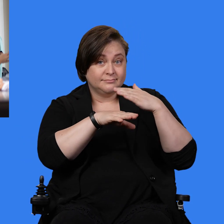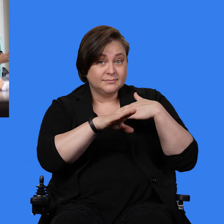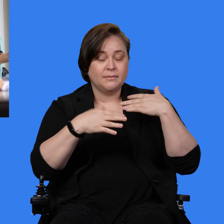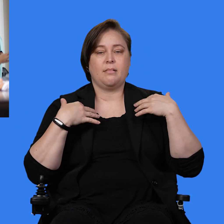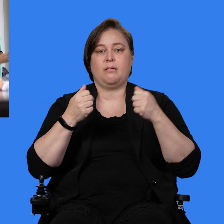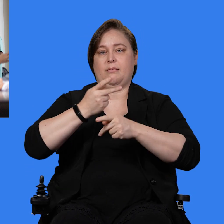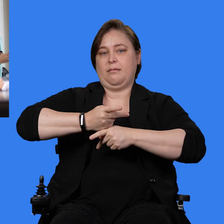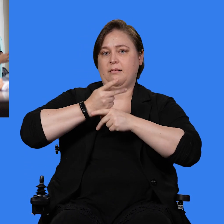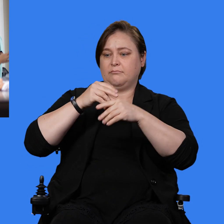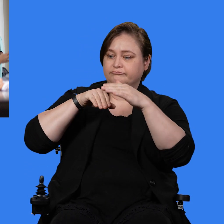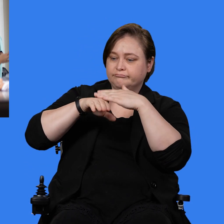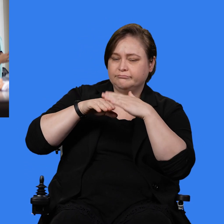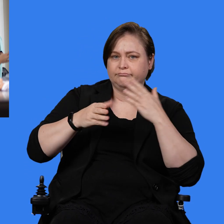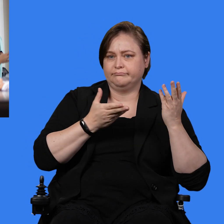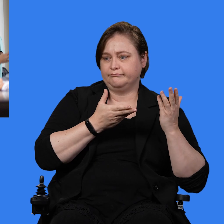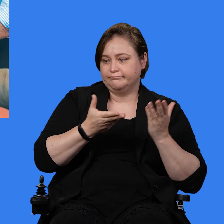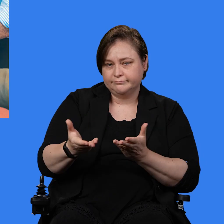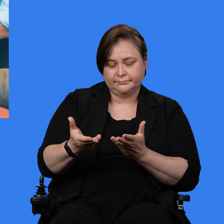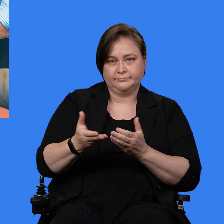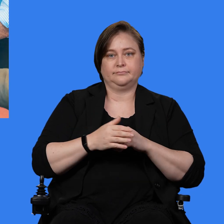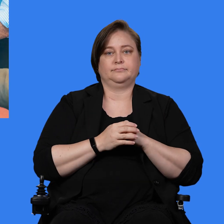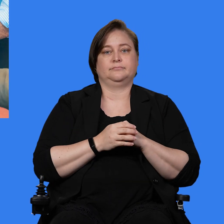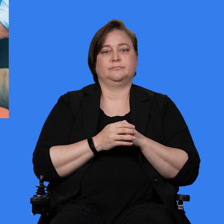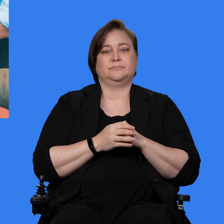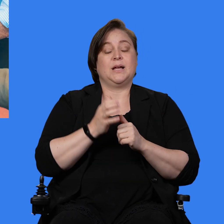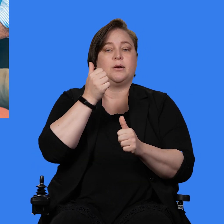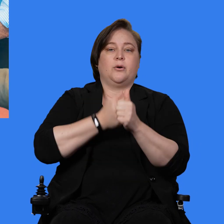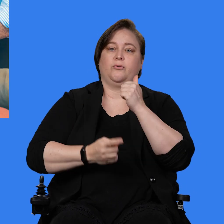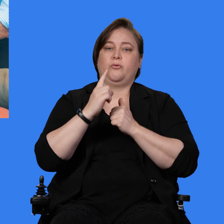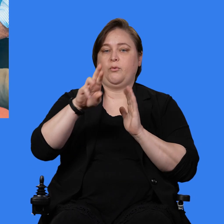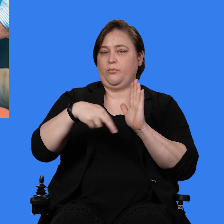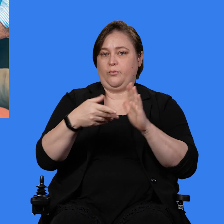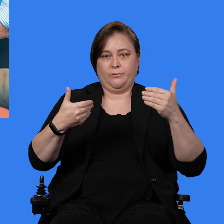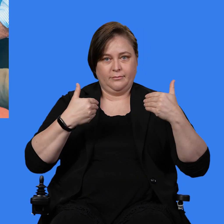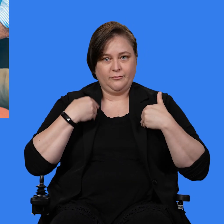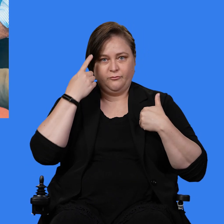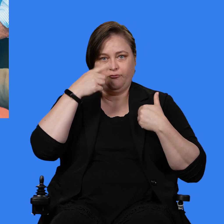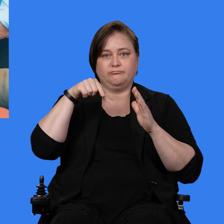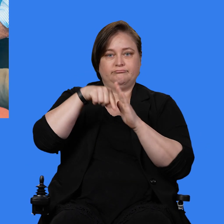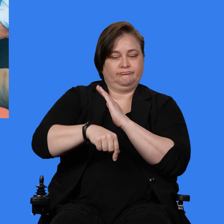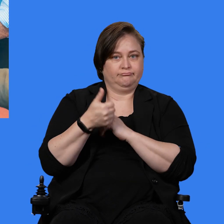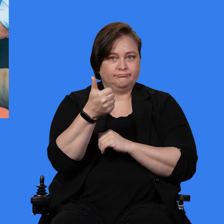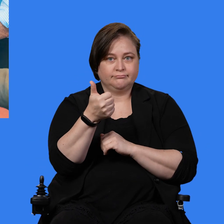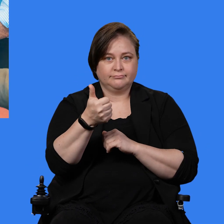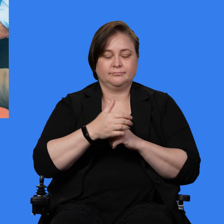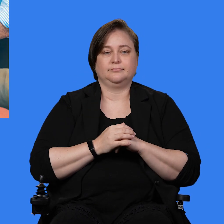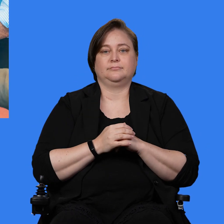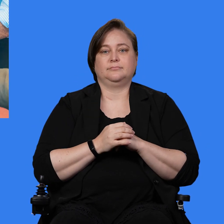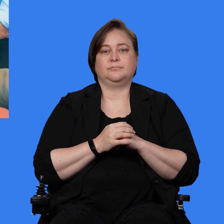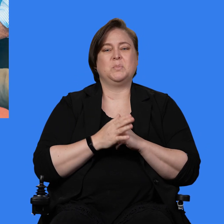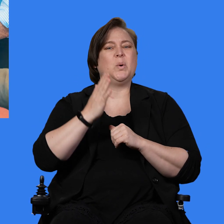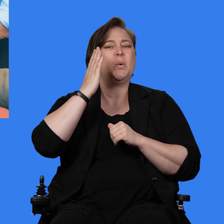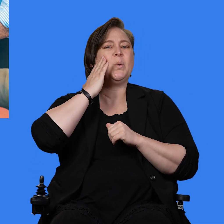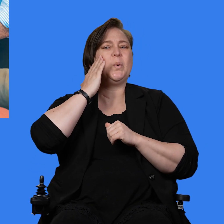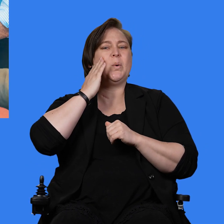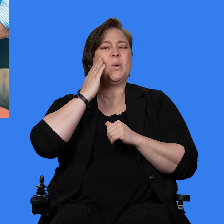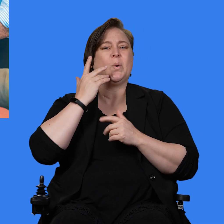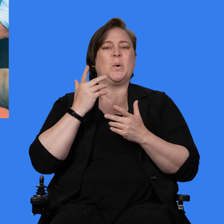prestación de atención médica. Todos tenemos una función que cumplir en la prevención del suicidio. Esté atento a los signos de aumento en el